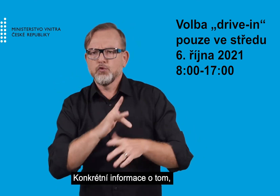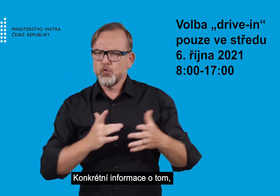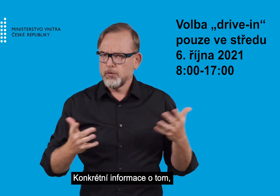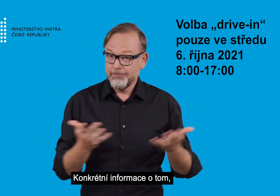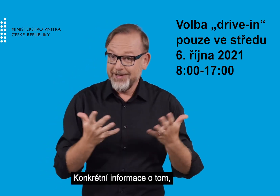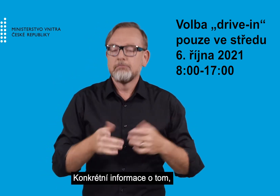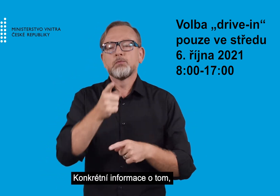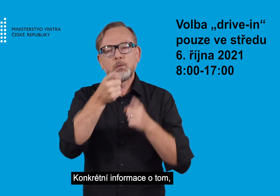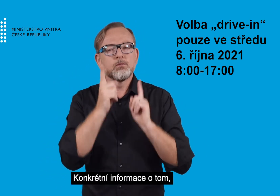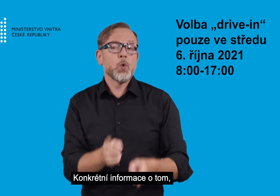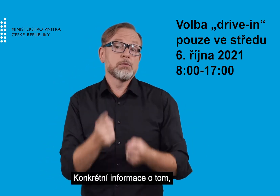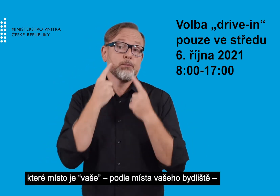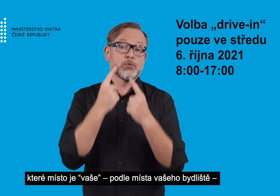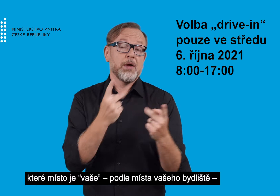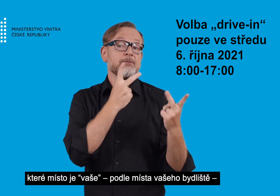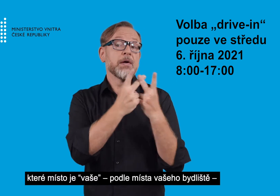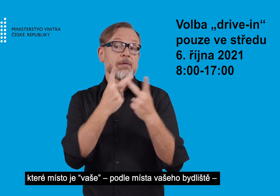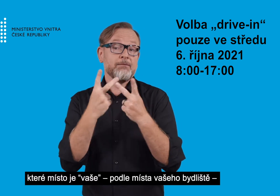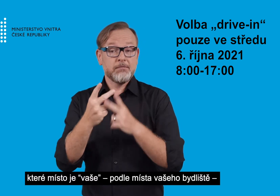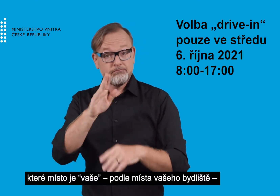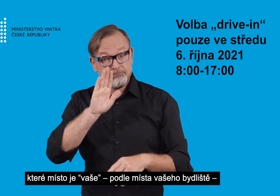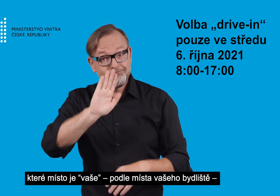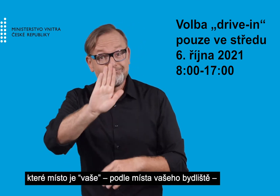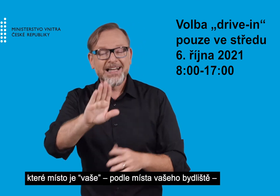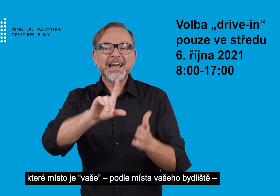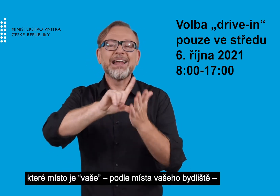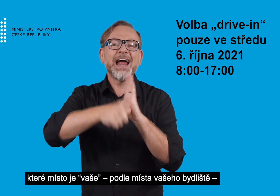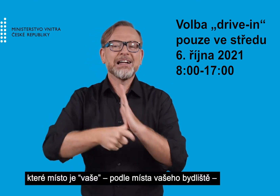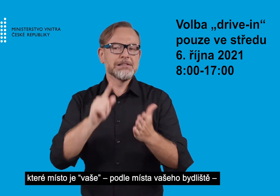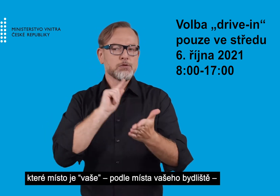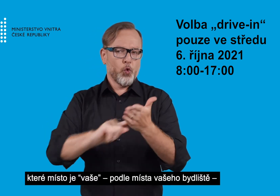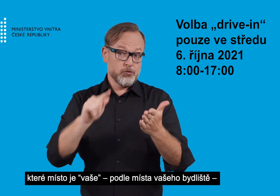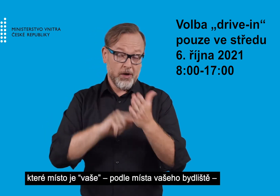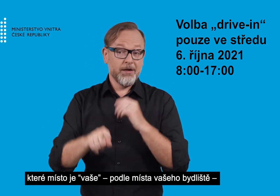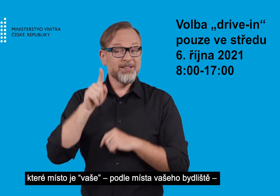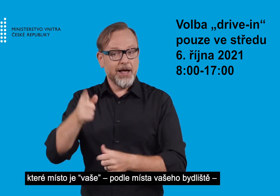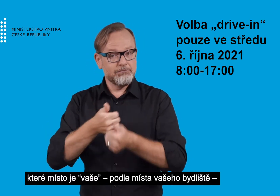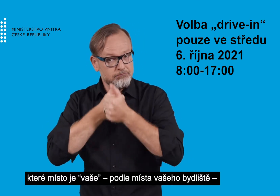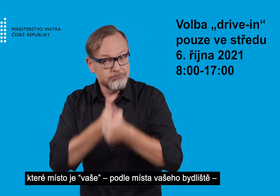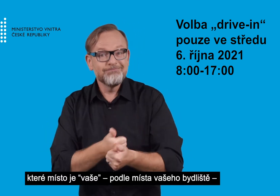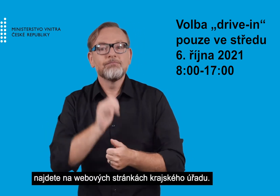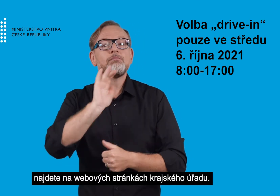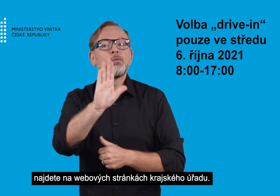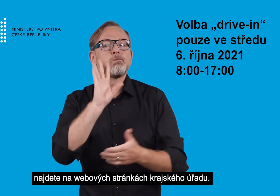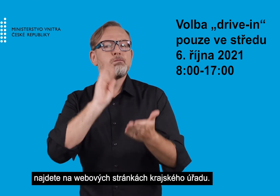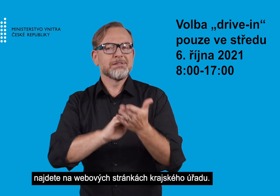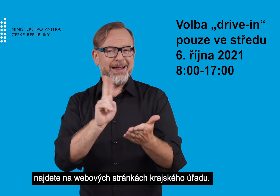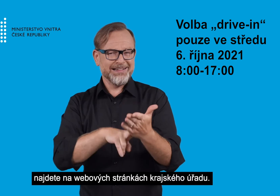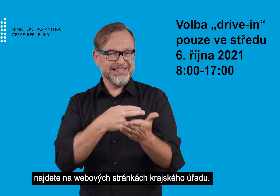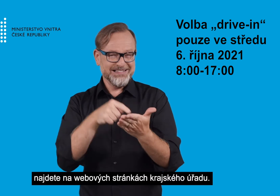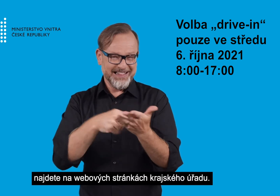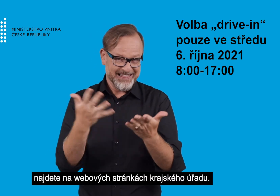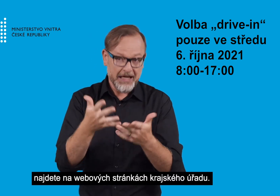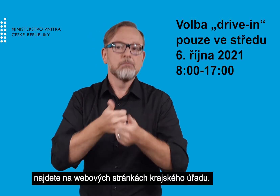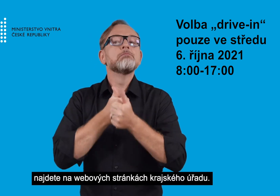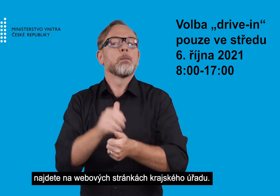místo je vaše, tedy kde máte volit podle místa vašeho bydliště, najdete na webových stránkách krajského